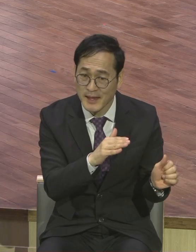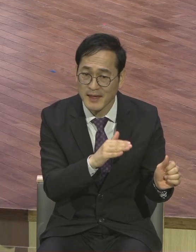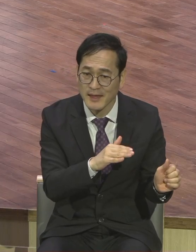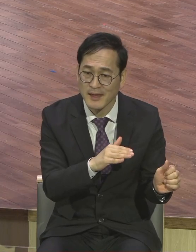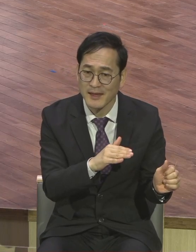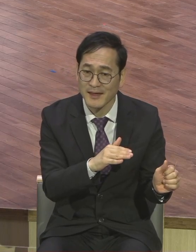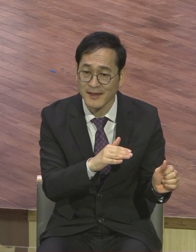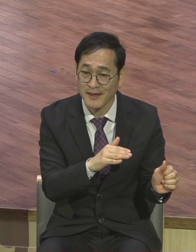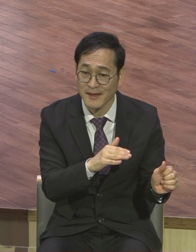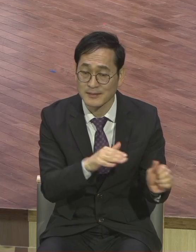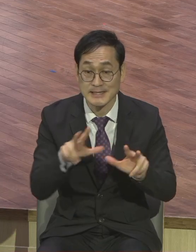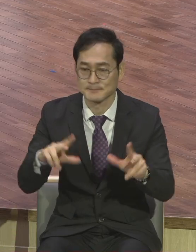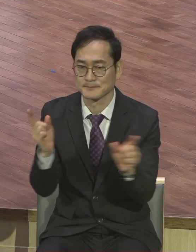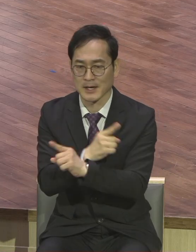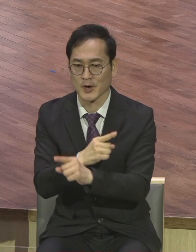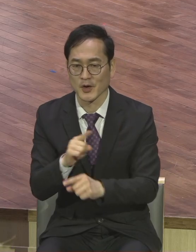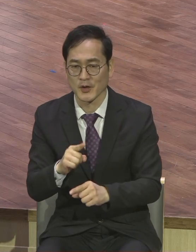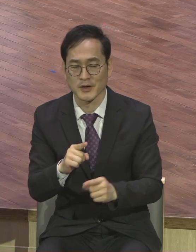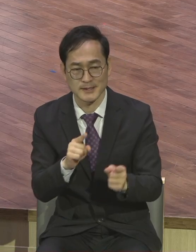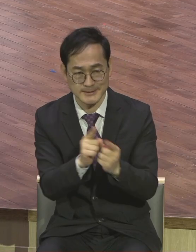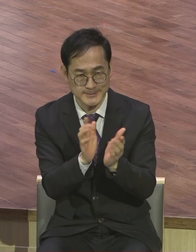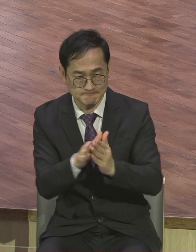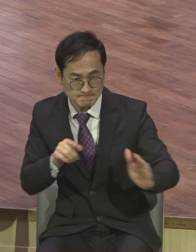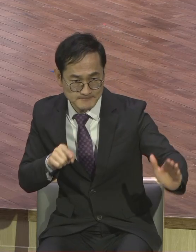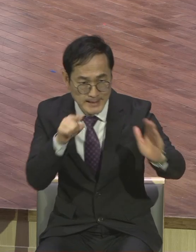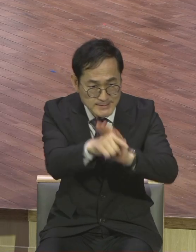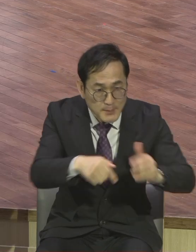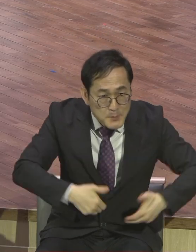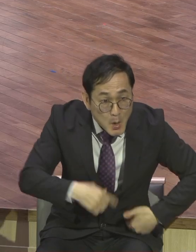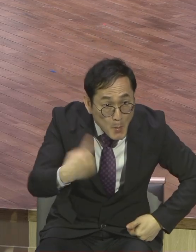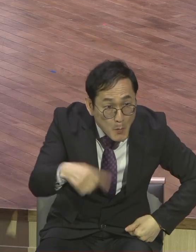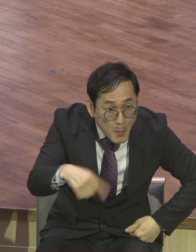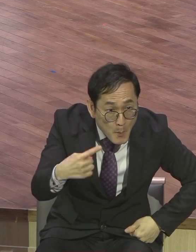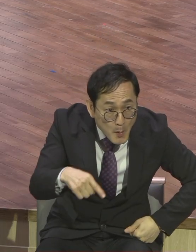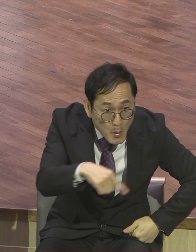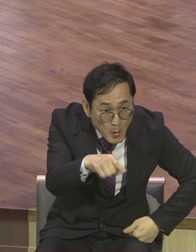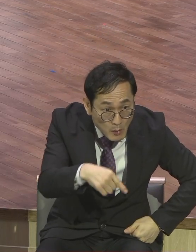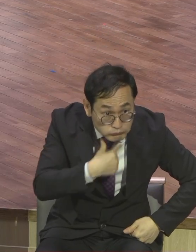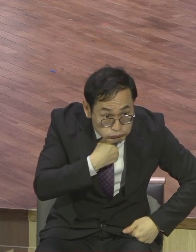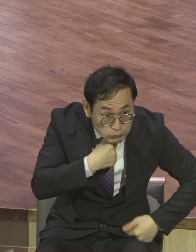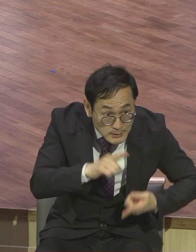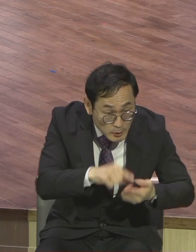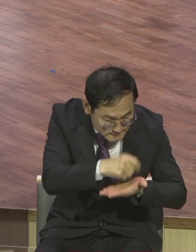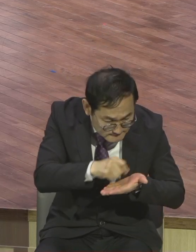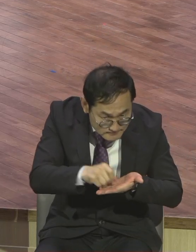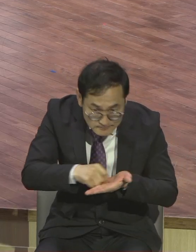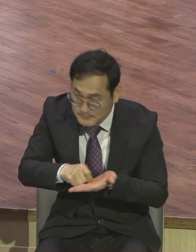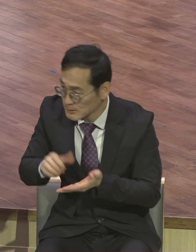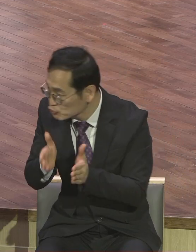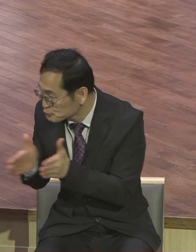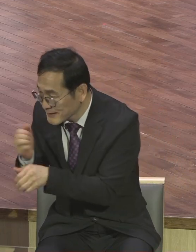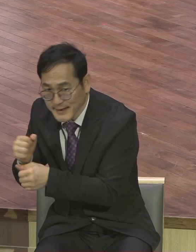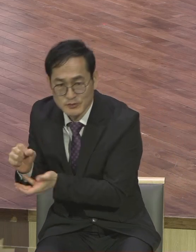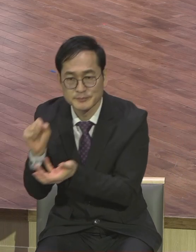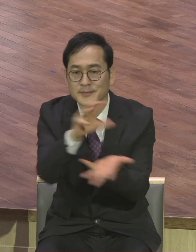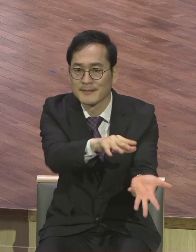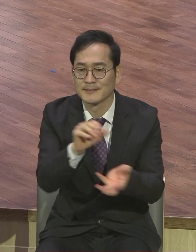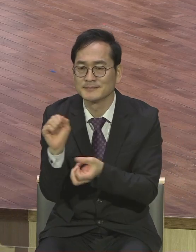그 현장에 가서 피로가 뭔지 채워주고 거기 있는 성교사가 볼 때 정말 제다다운 제다는 한국에